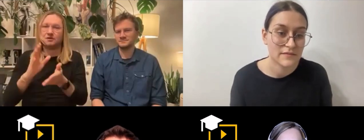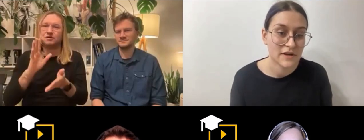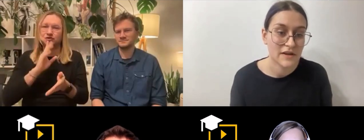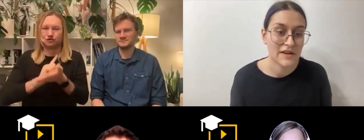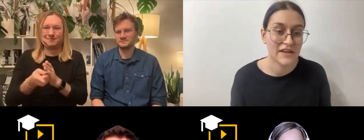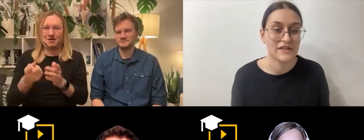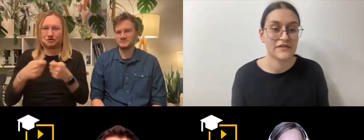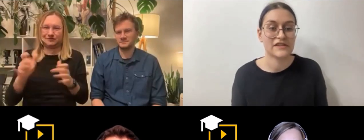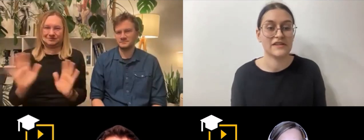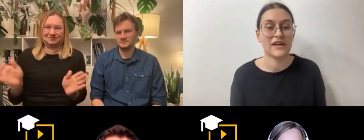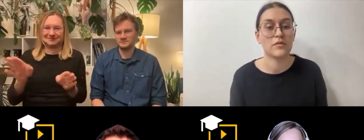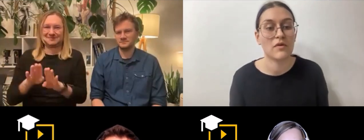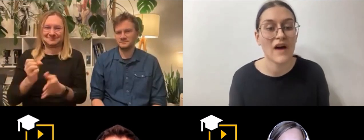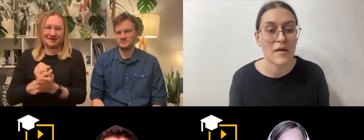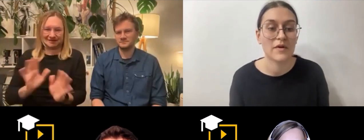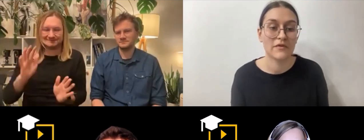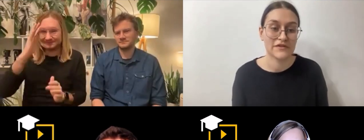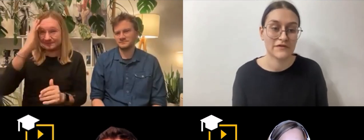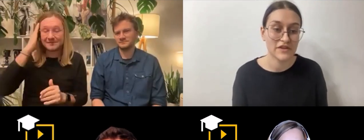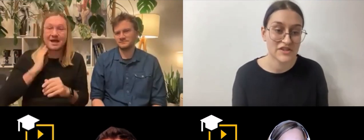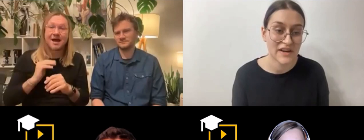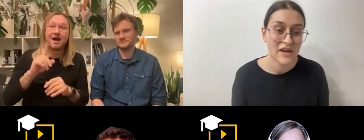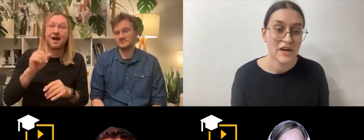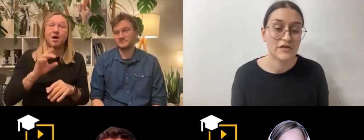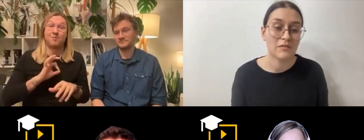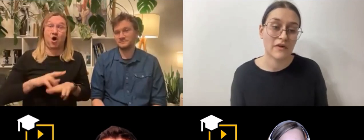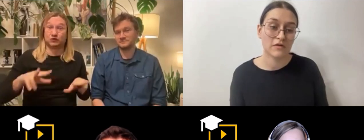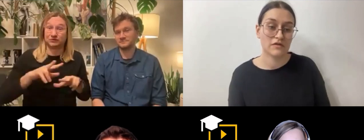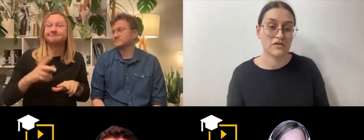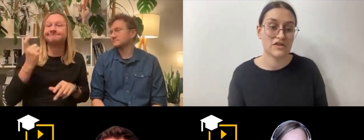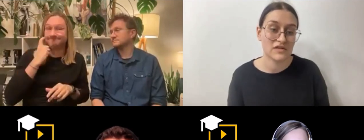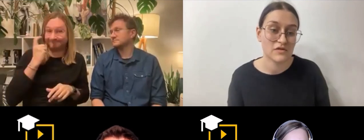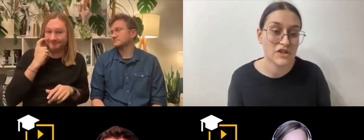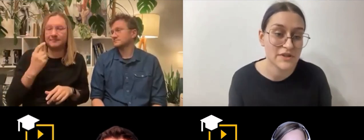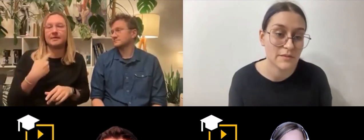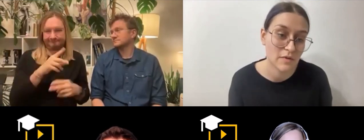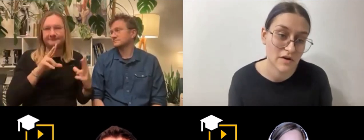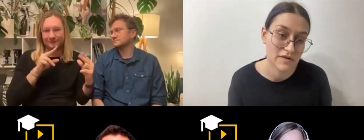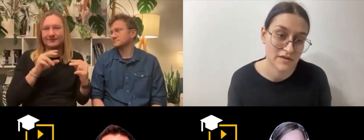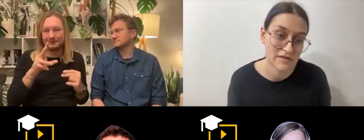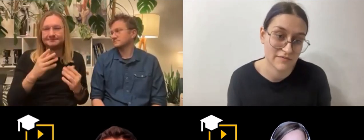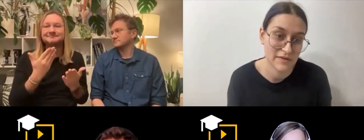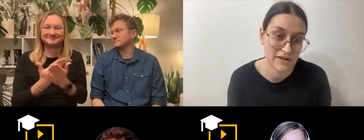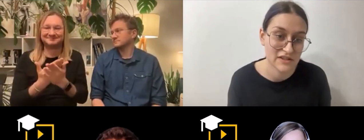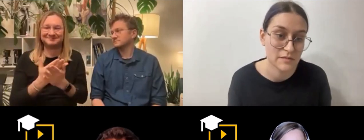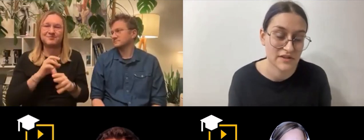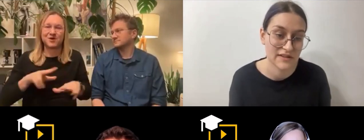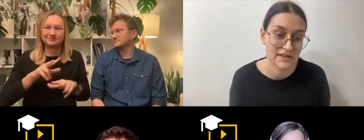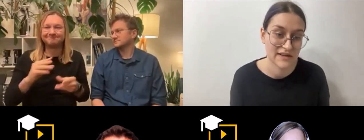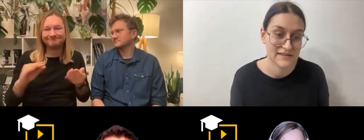Kiedyś właśnie jak próbowałem mówić fonicznie, to zajmowało to dużo czasu i szybciej było jednak zrobić to na kartce.